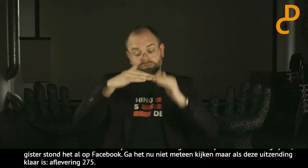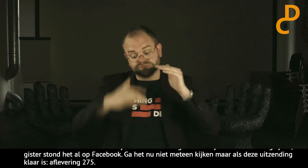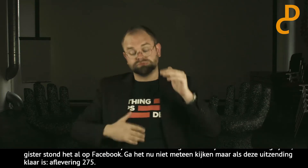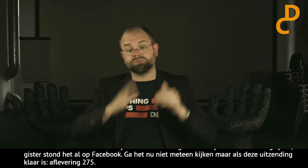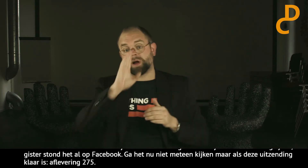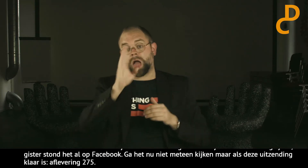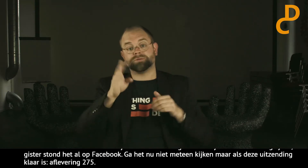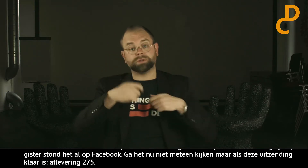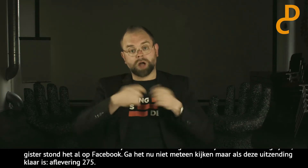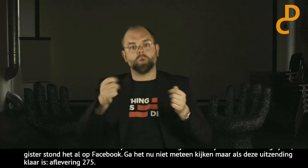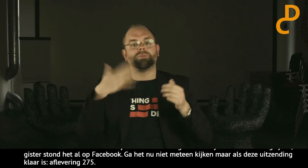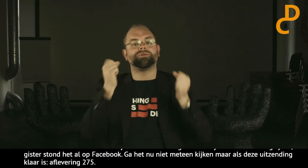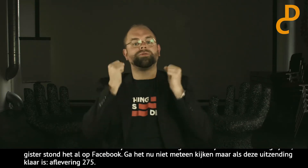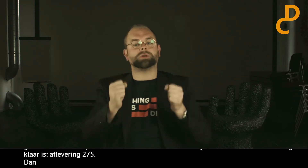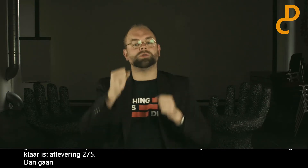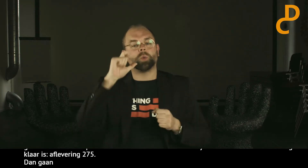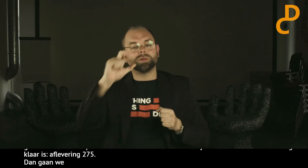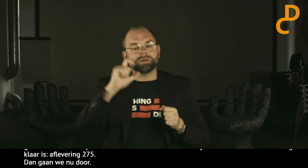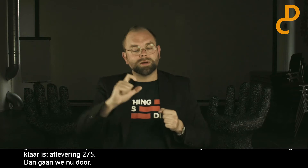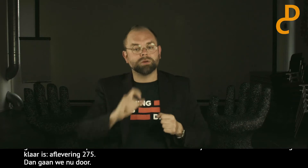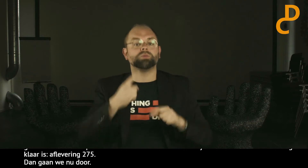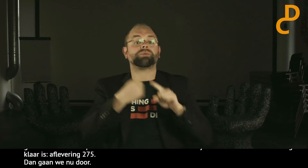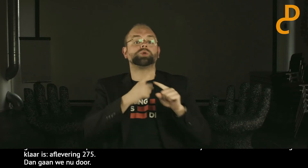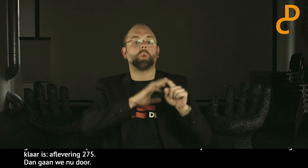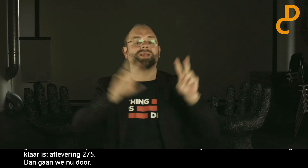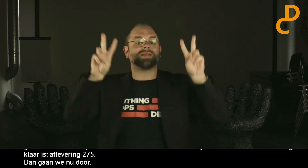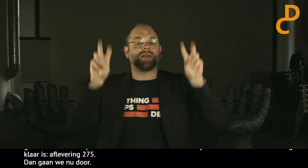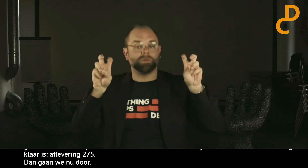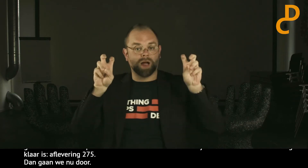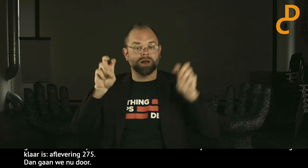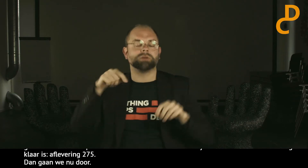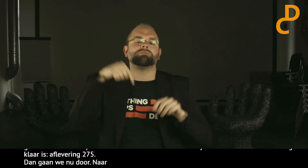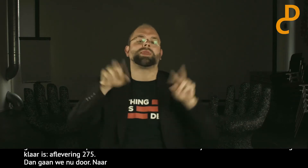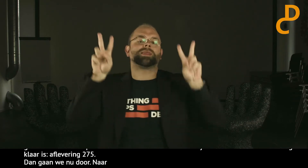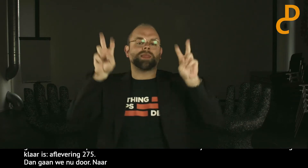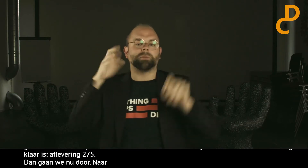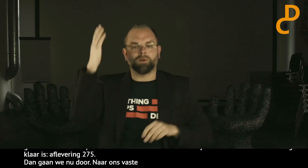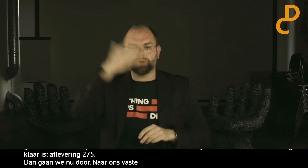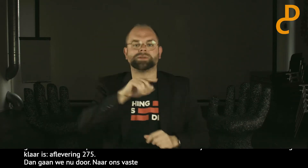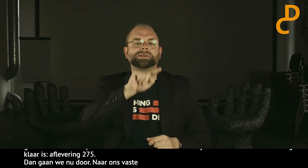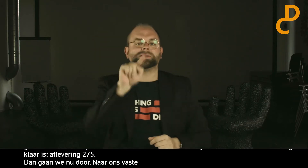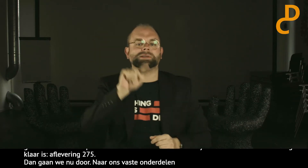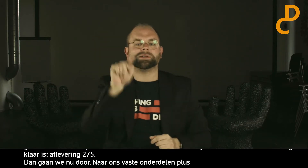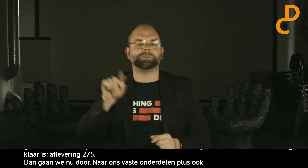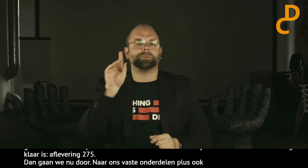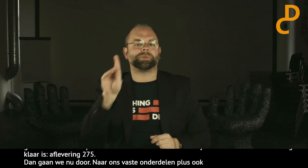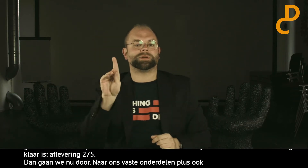Dan gaan we nu door naar, we hebben natuurlijk onze vaste onderdelen, plus ook een thema. Het thema van vanavond is